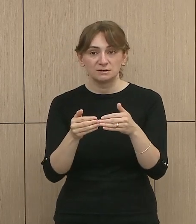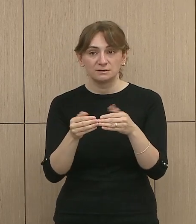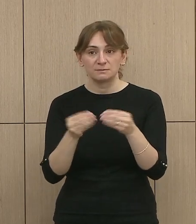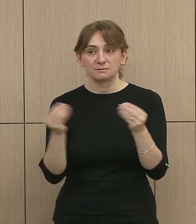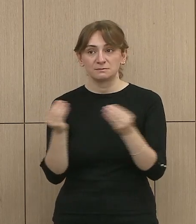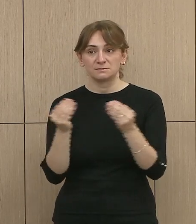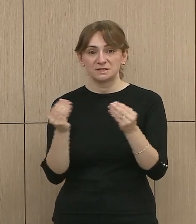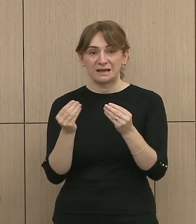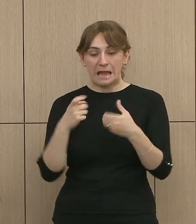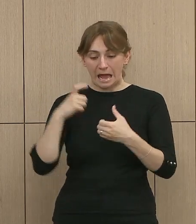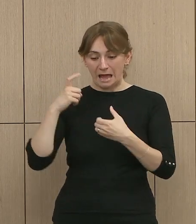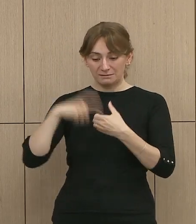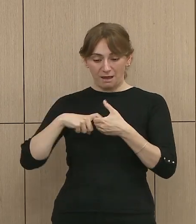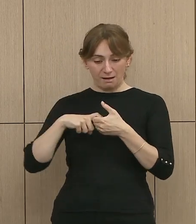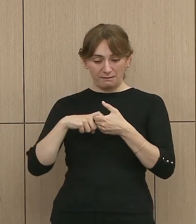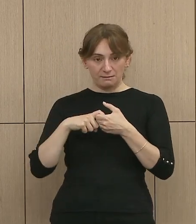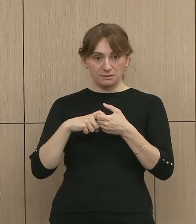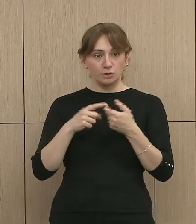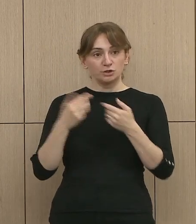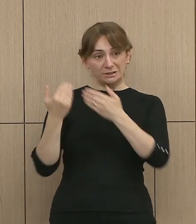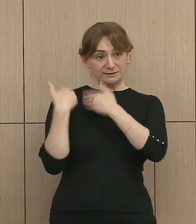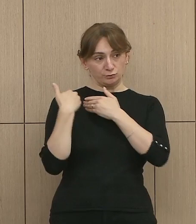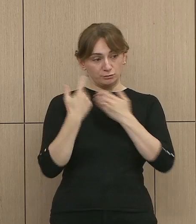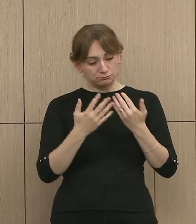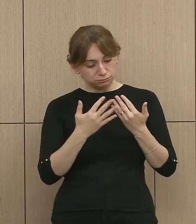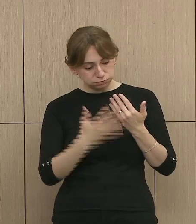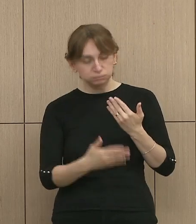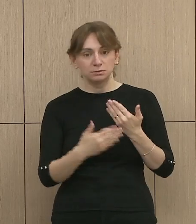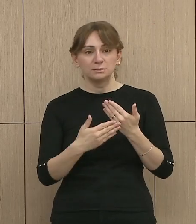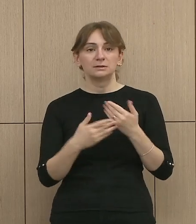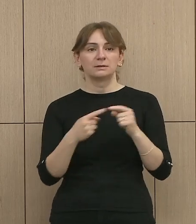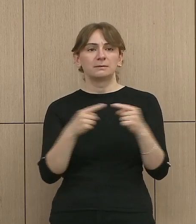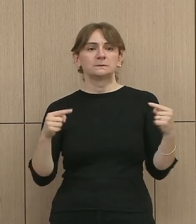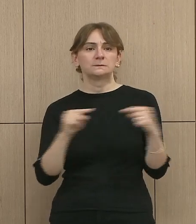antarve të Komisionit Zonar të Administrinës Zjedorë,